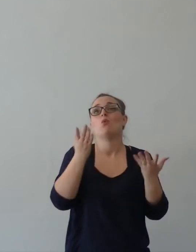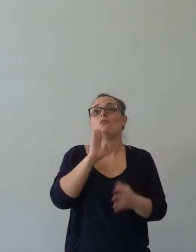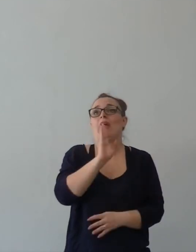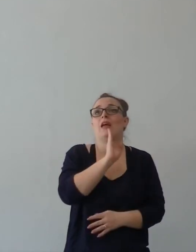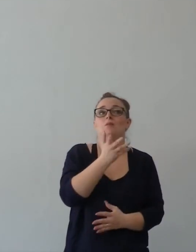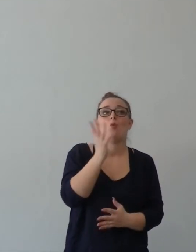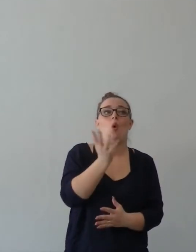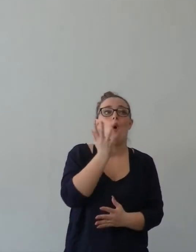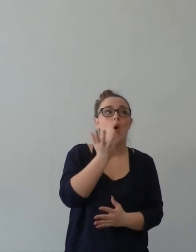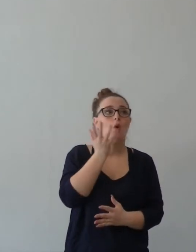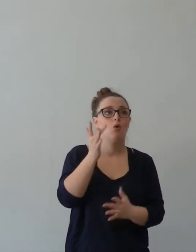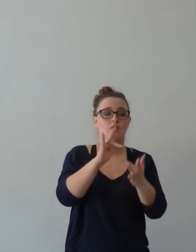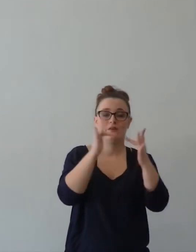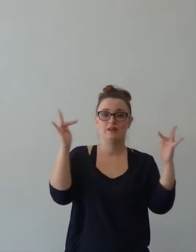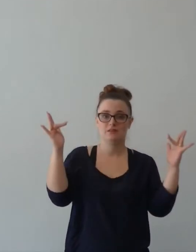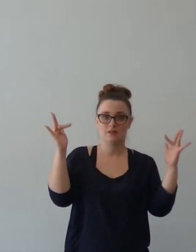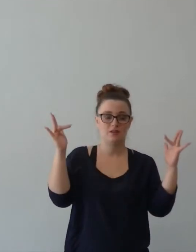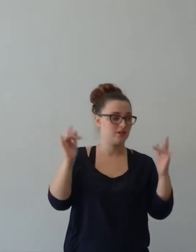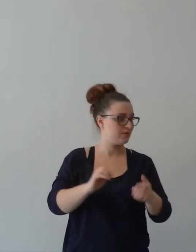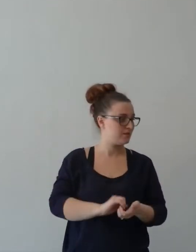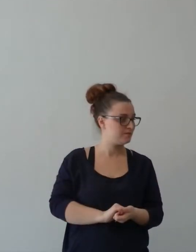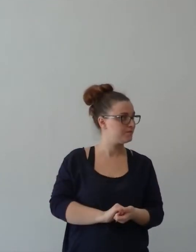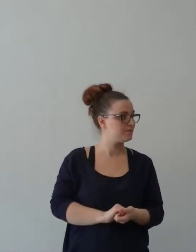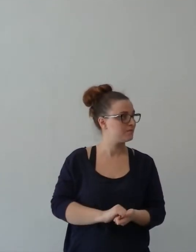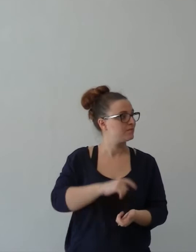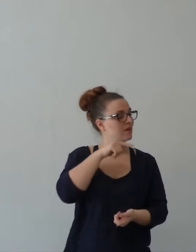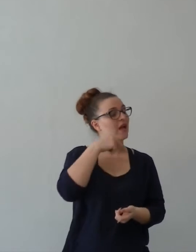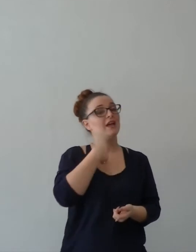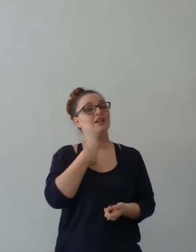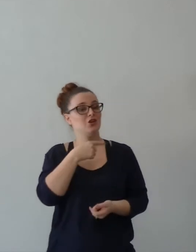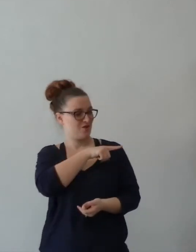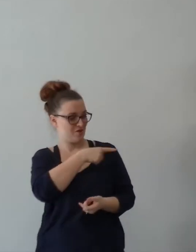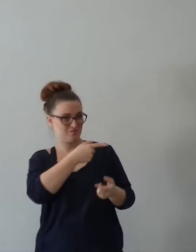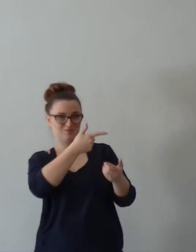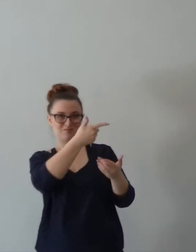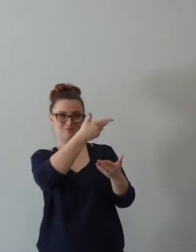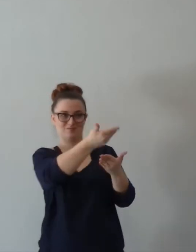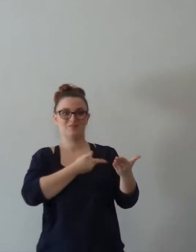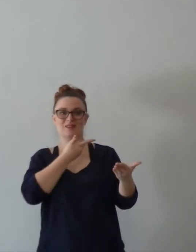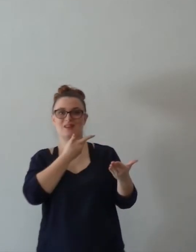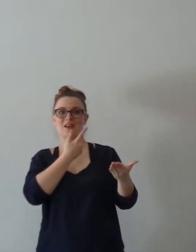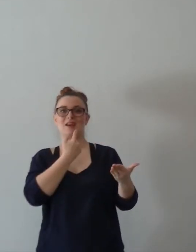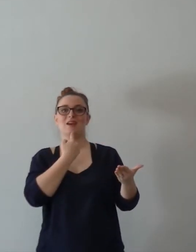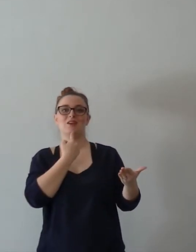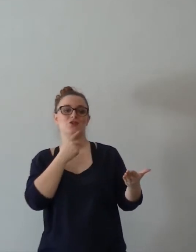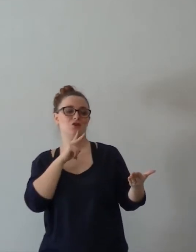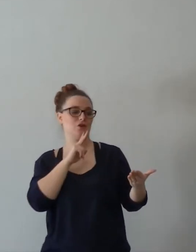la prima cosa che gli detto in quale chiesa vai? Non ha risposto. Non